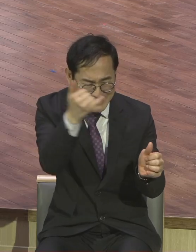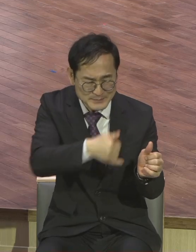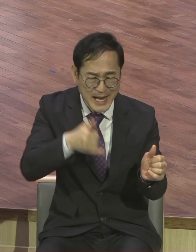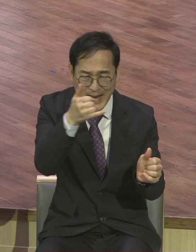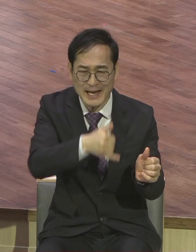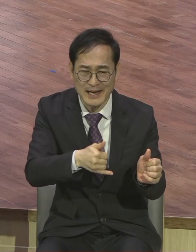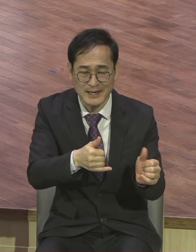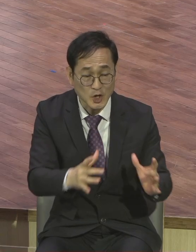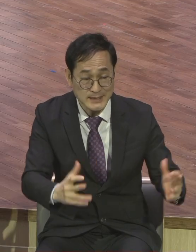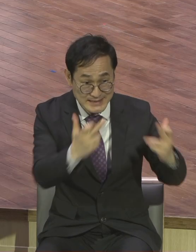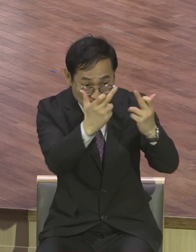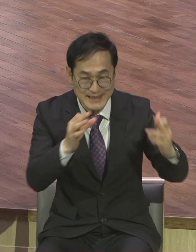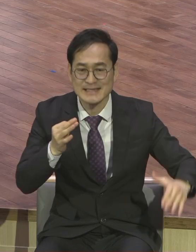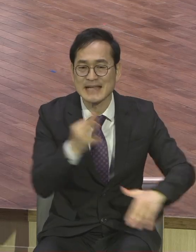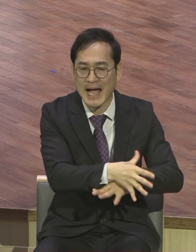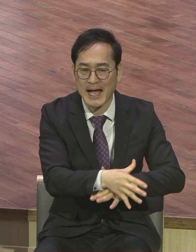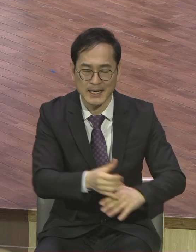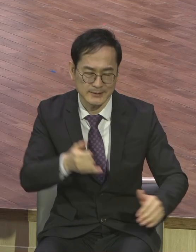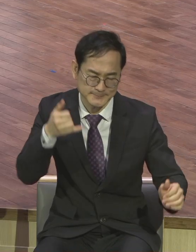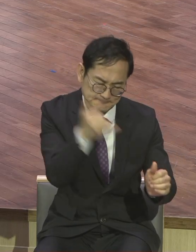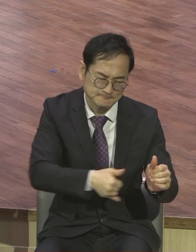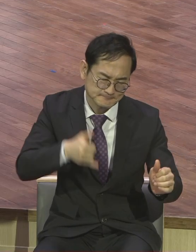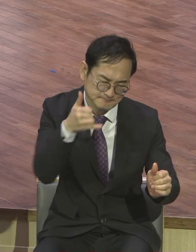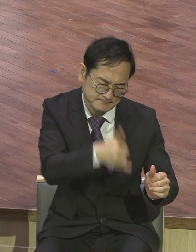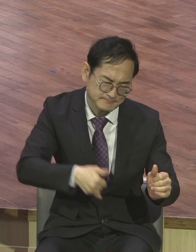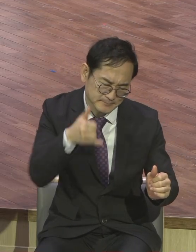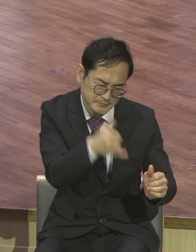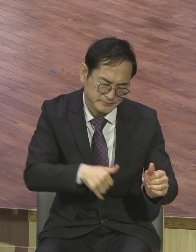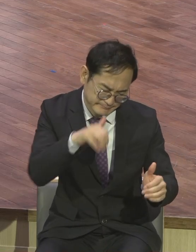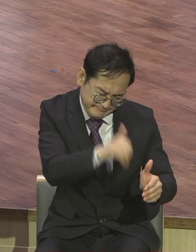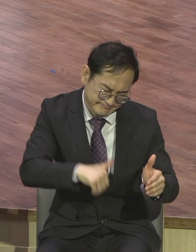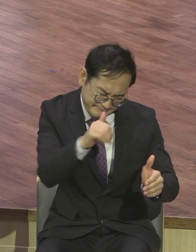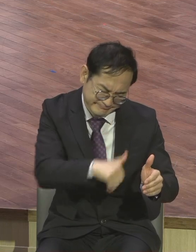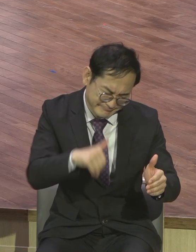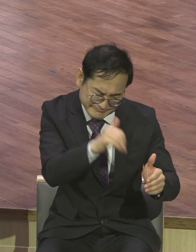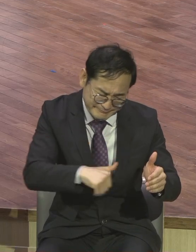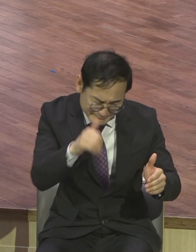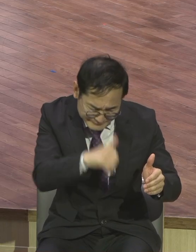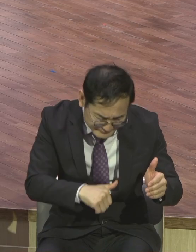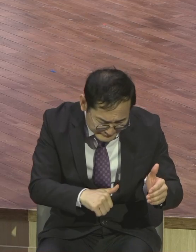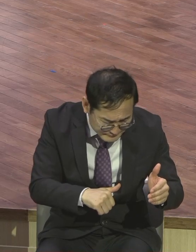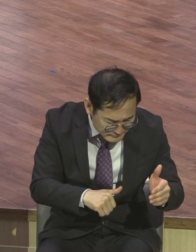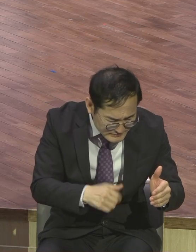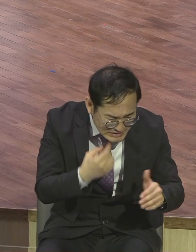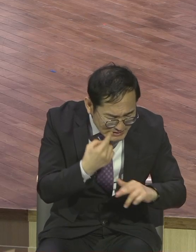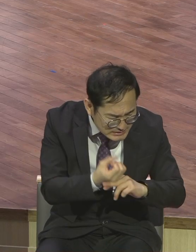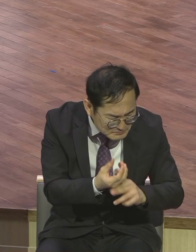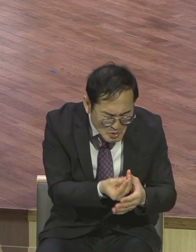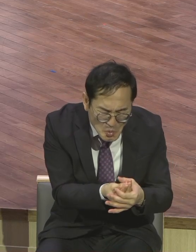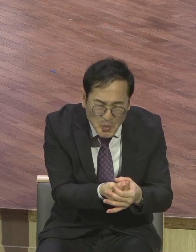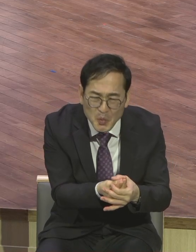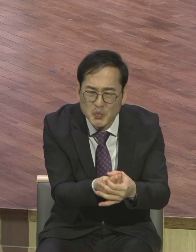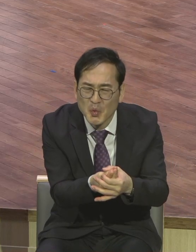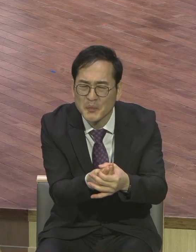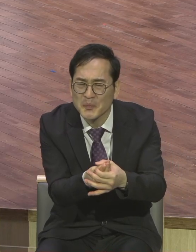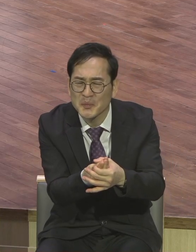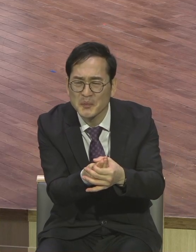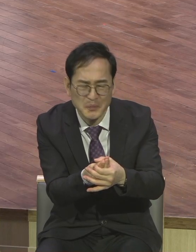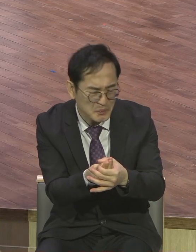사가지고 열심히 채굴을 했는데 기대했던 것만큼 그렇게 금이 나오지 않았어요